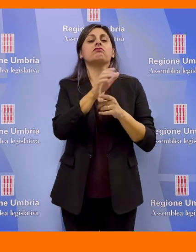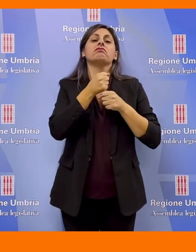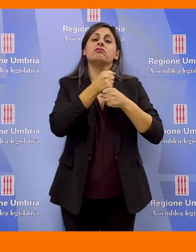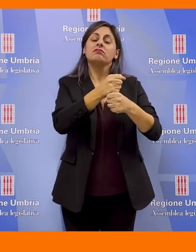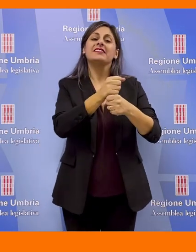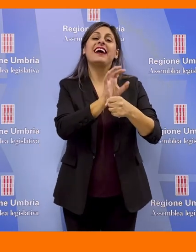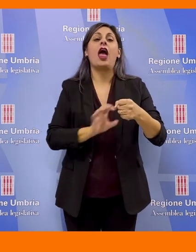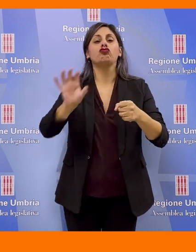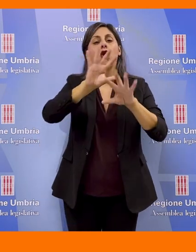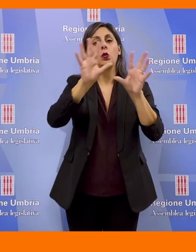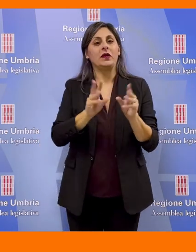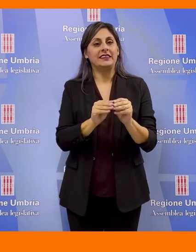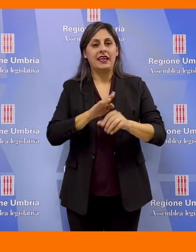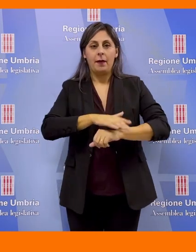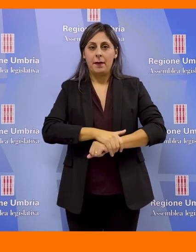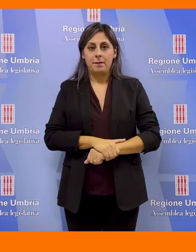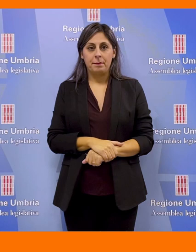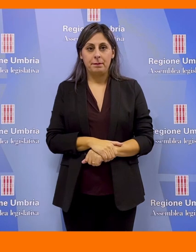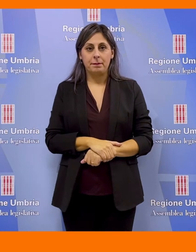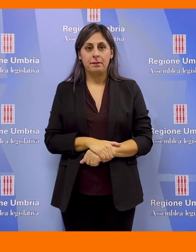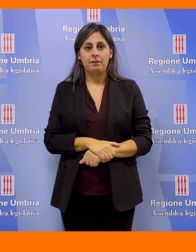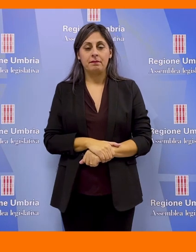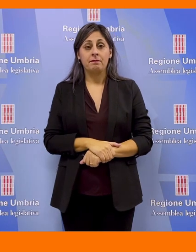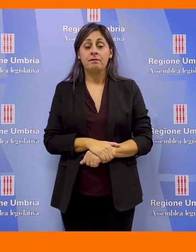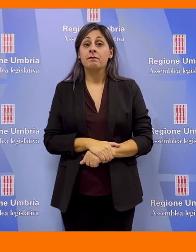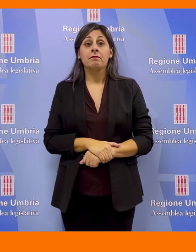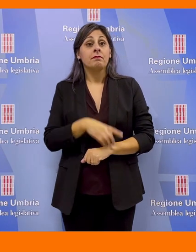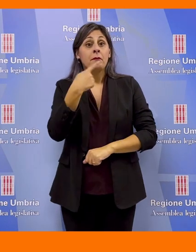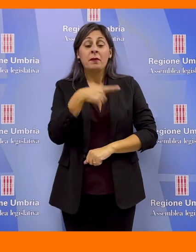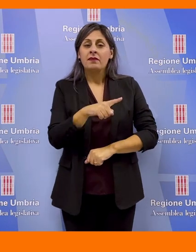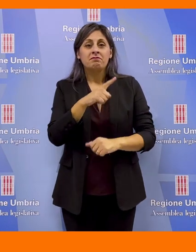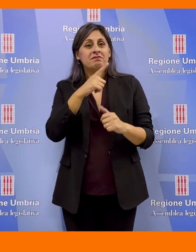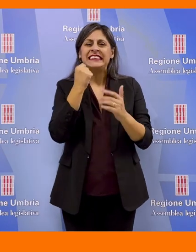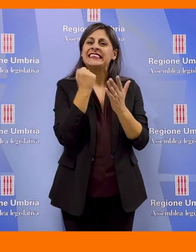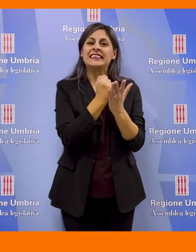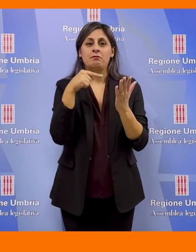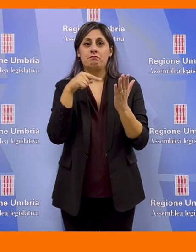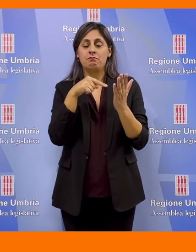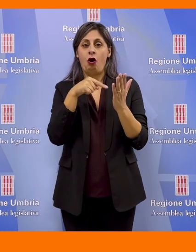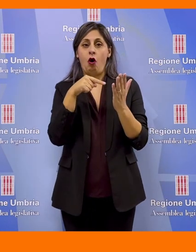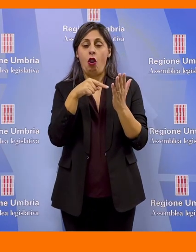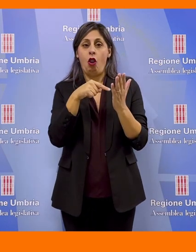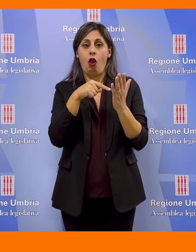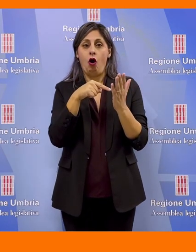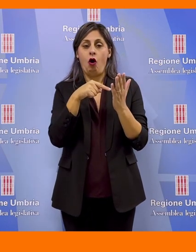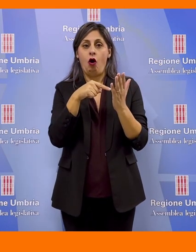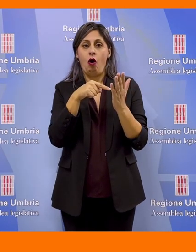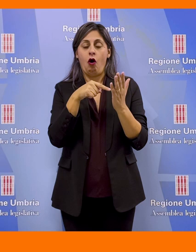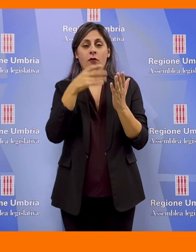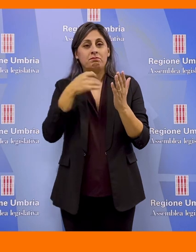regionale nel suo insieme. Su questo simbolo che giustamente il sindaco Stilato ha detto non è un